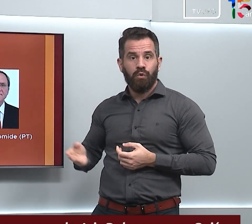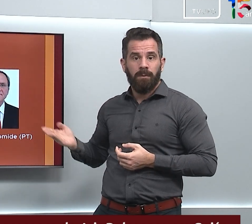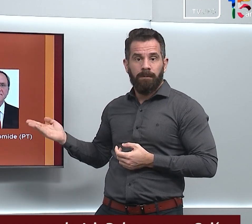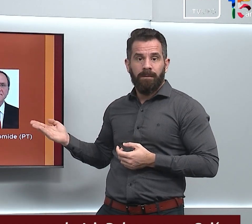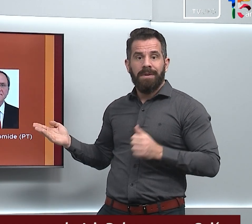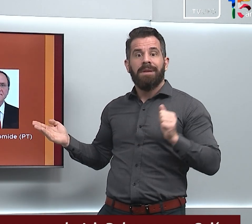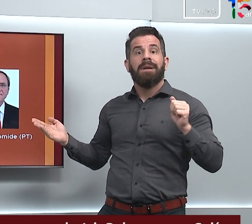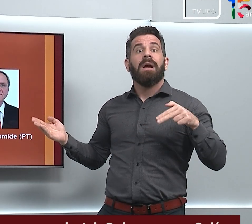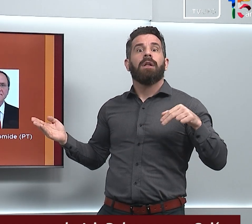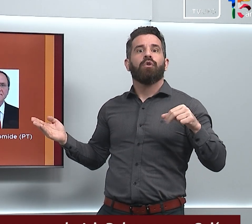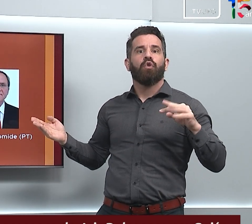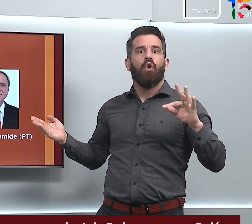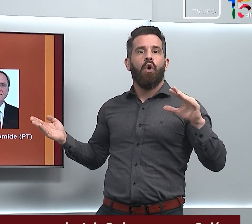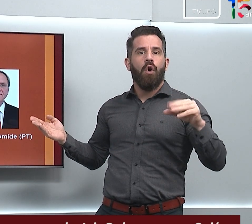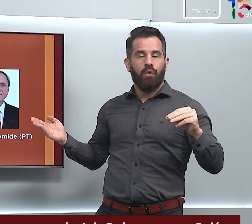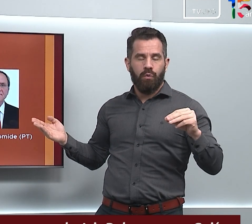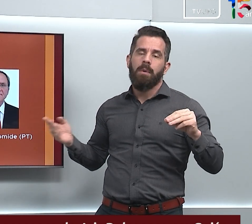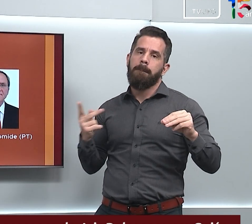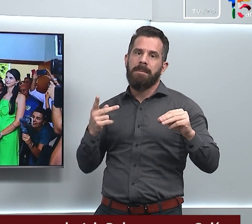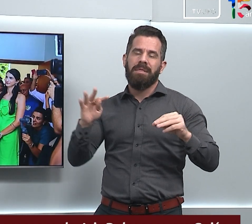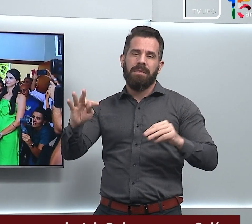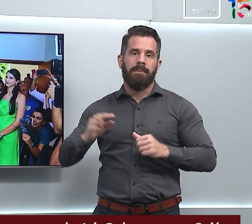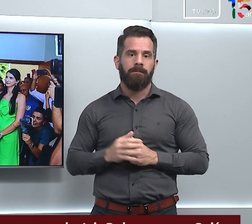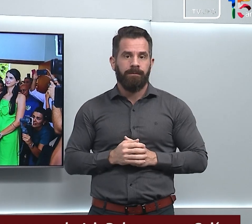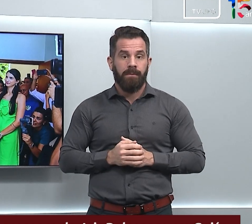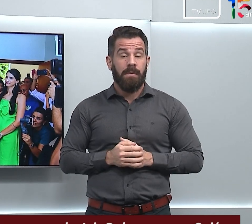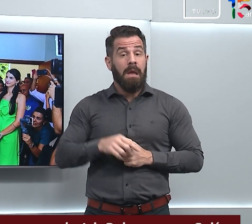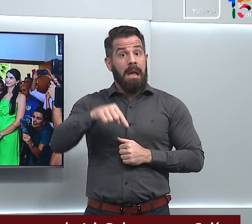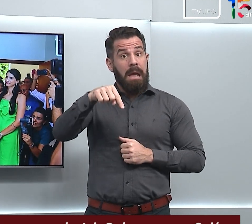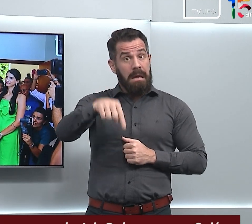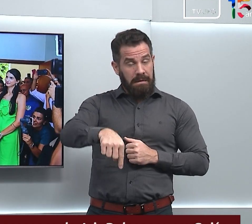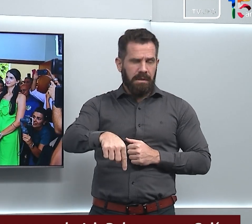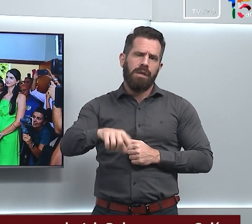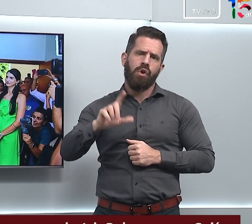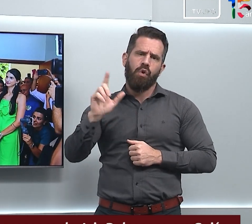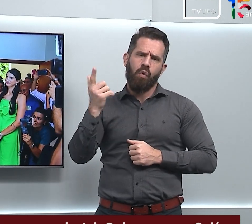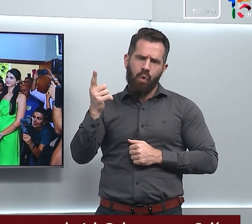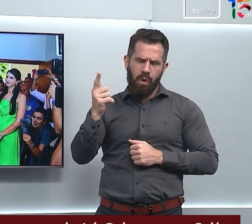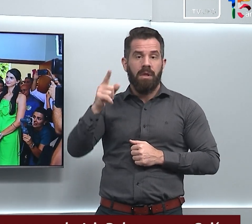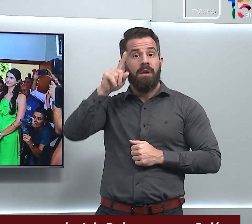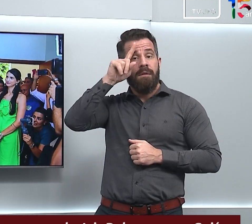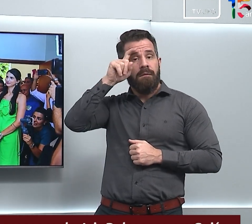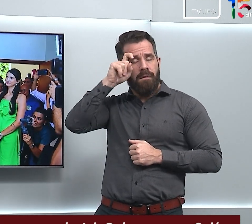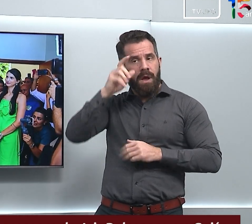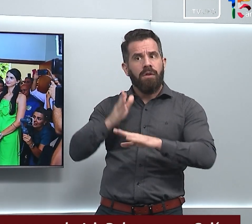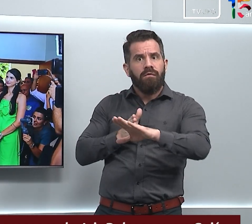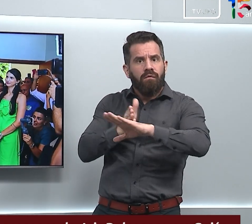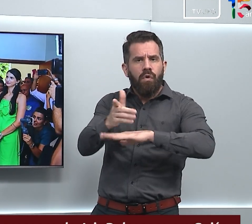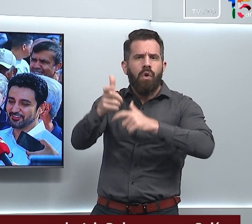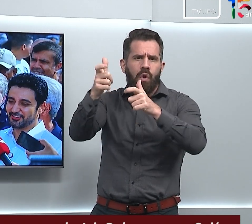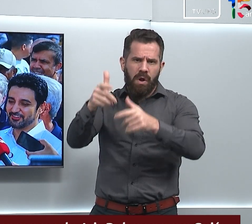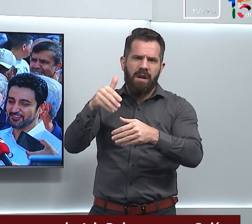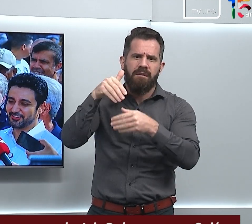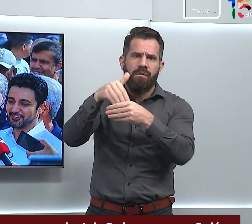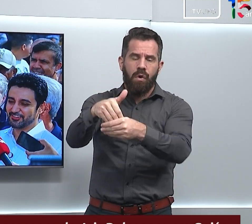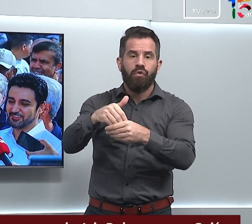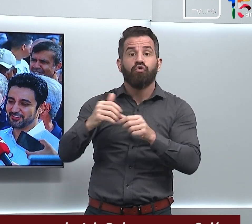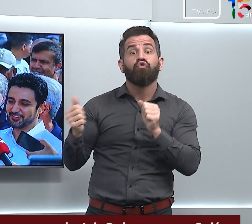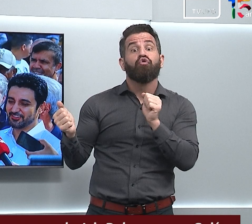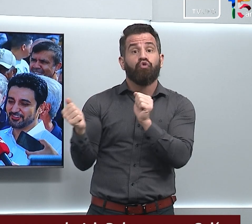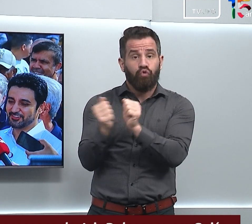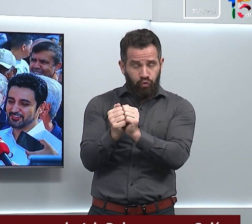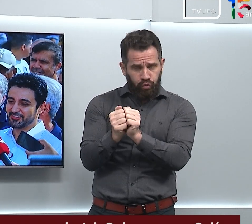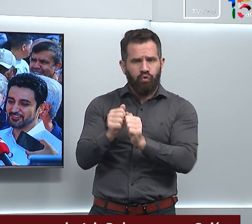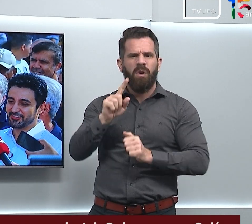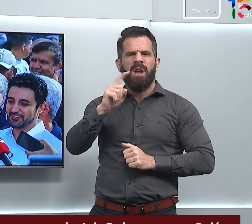e Antônio Gomidi, do PT. Na capital, o candidato Fred Rodrigues foi ao local de votação acompanhado